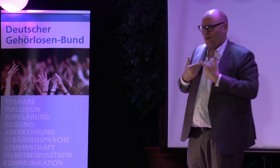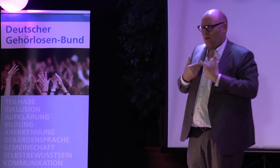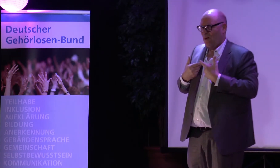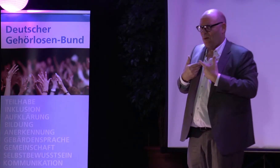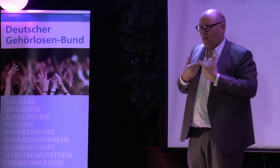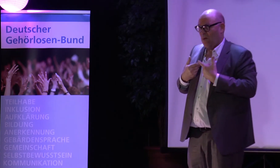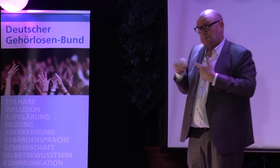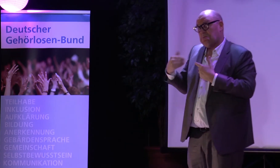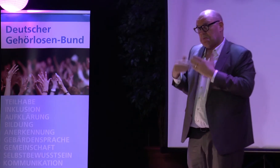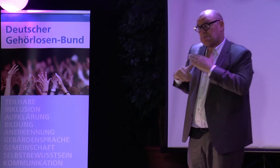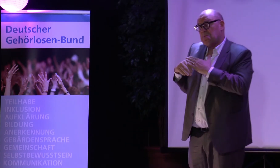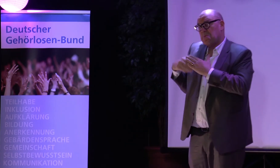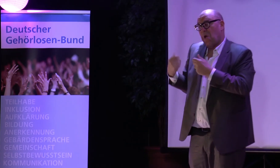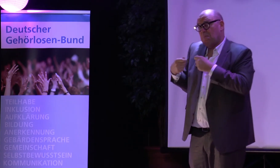viele schöne Sachen, über die ich mich freue.